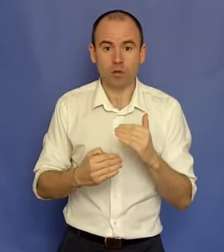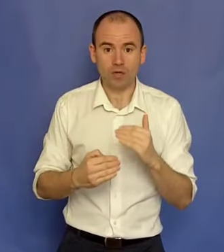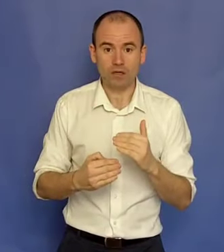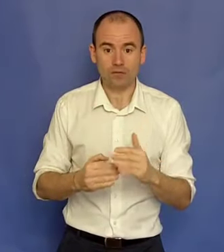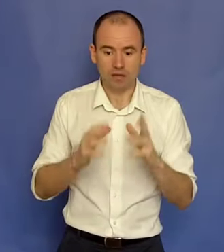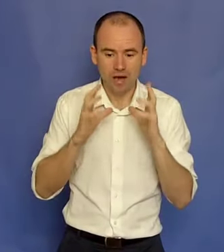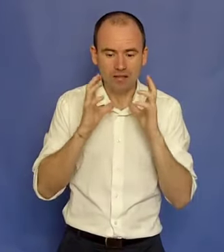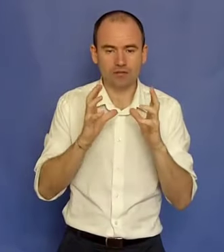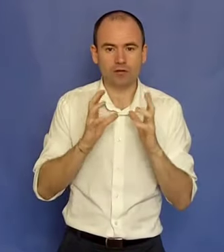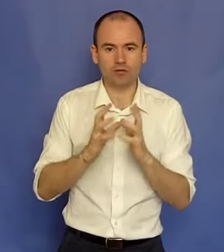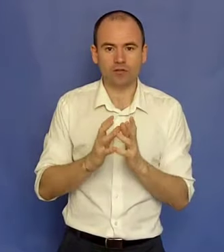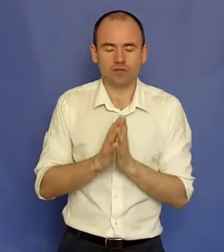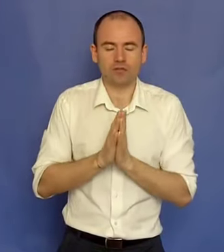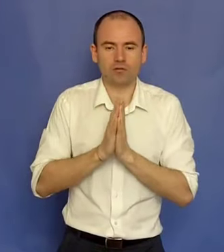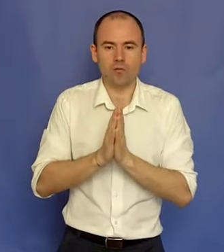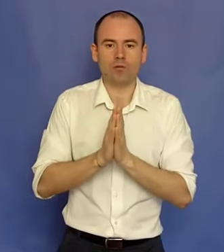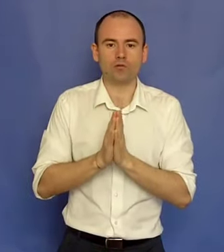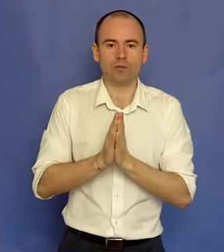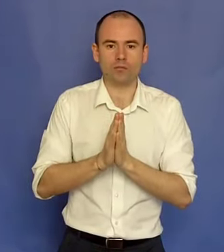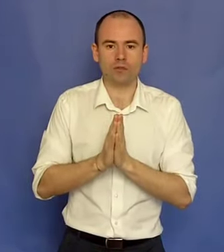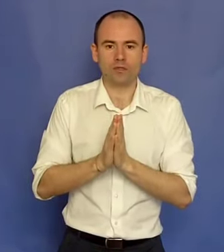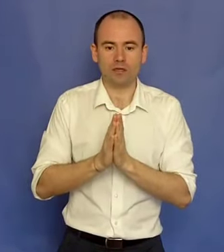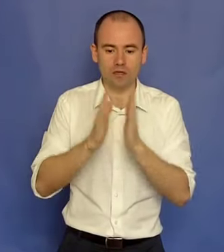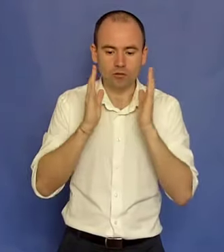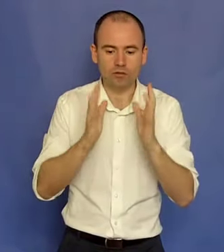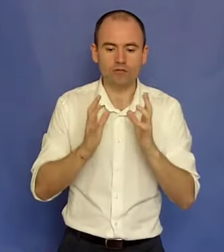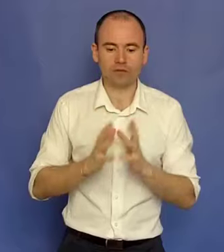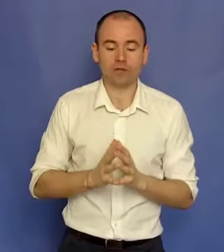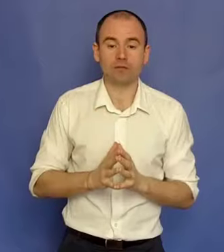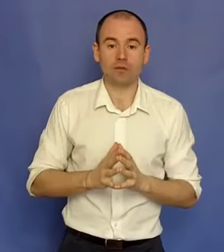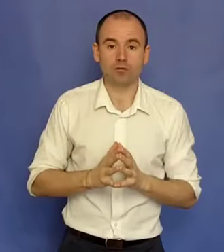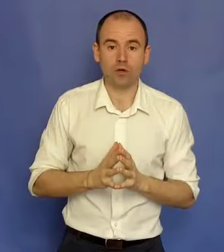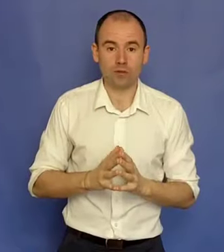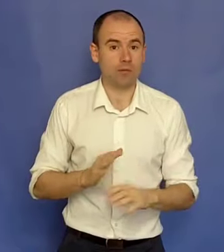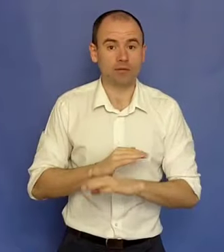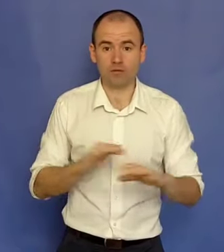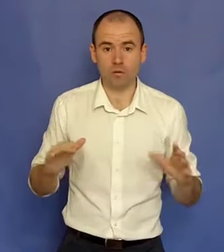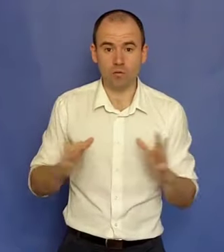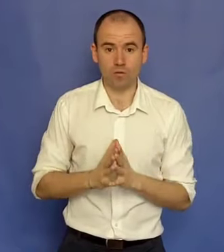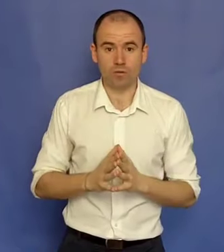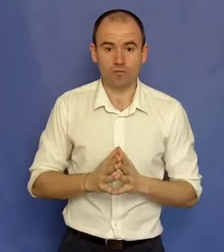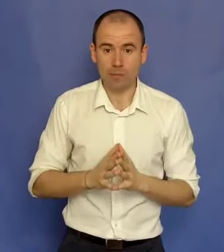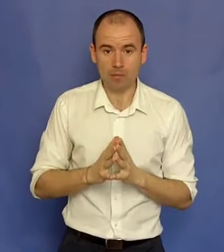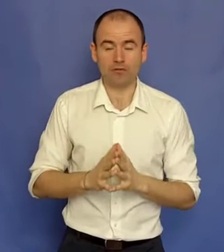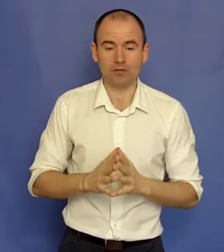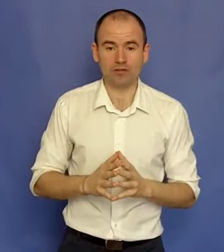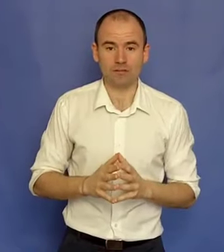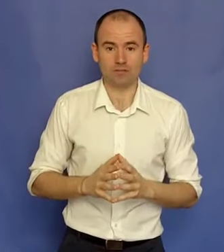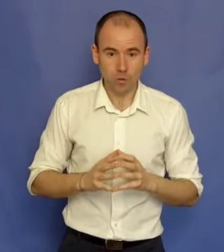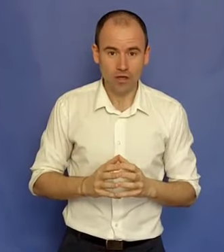Ok? Asta vreau să te învăț că este scopul meu suprem. Dacă reucesc să învăț asta, cât mai mulți oameni mi-am întins scopul pe pământul ăsta. Ok?